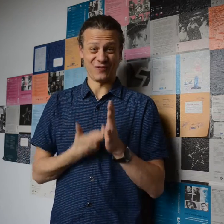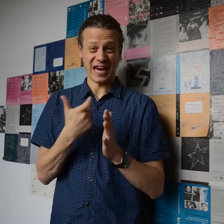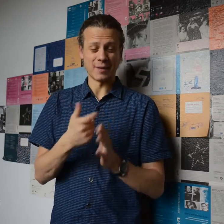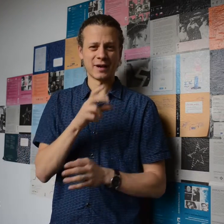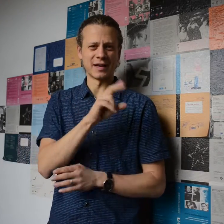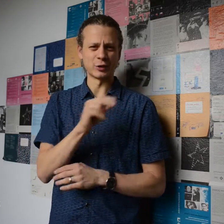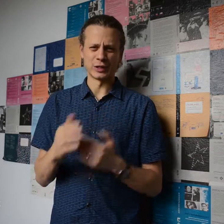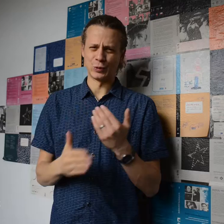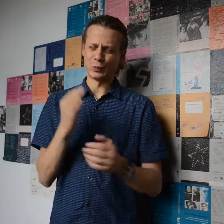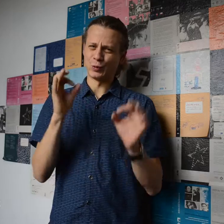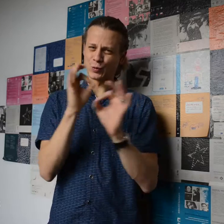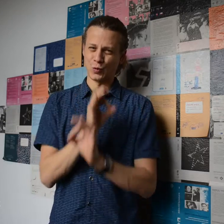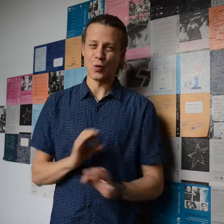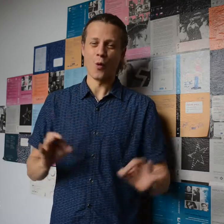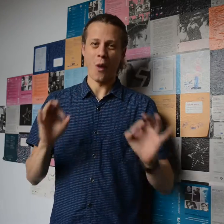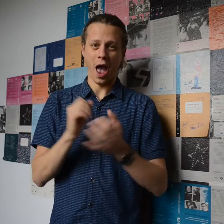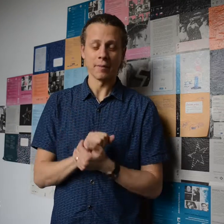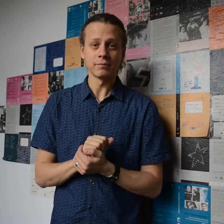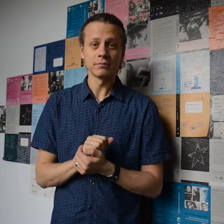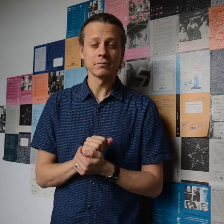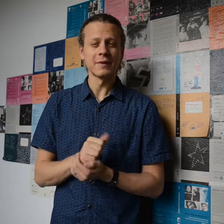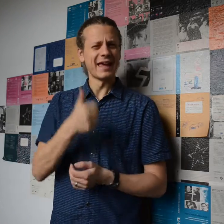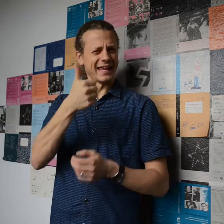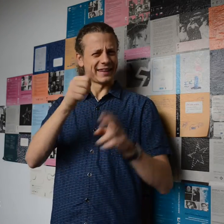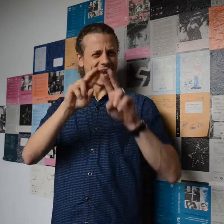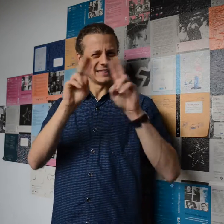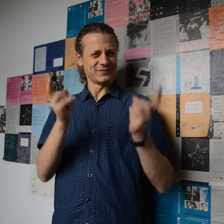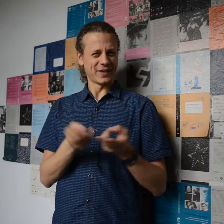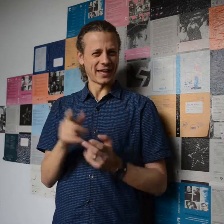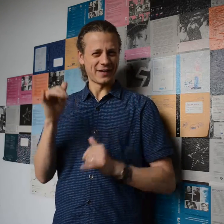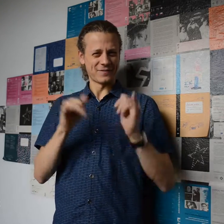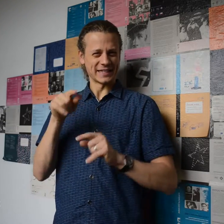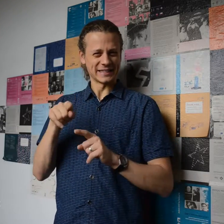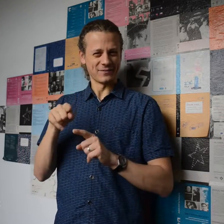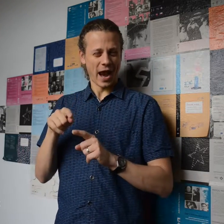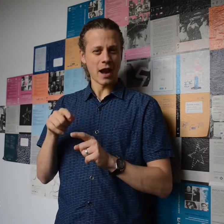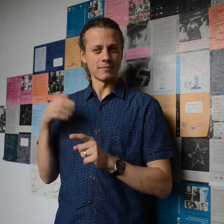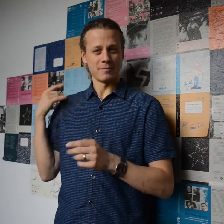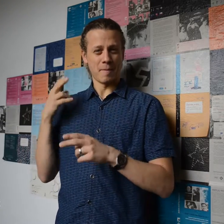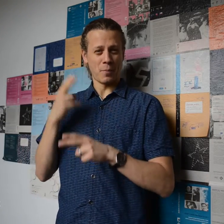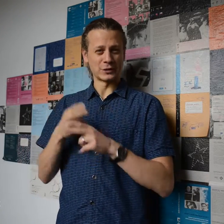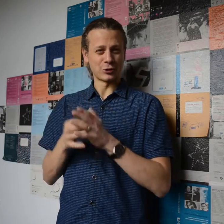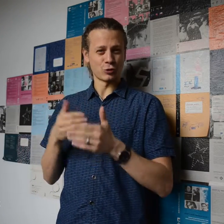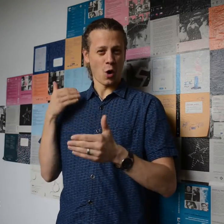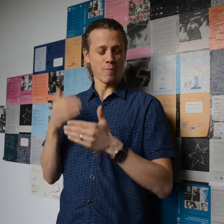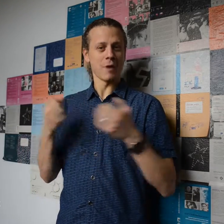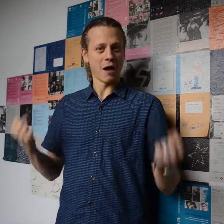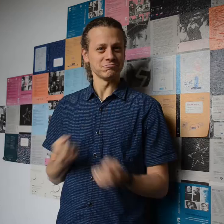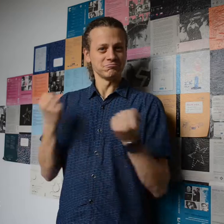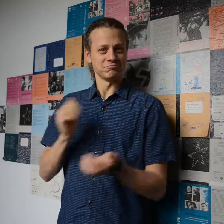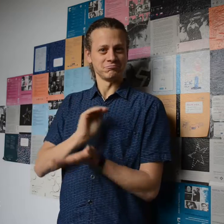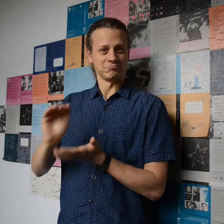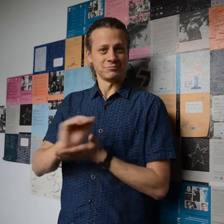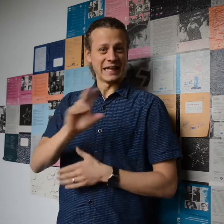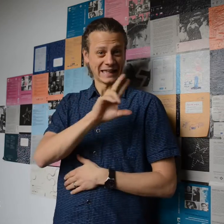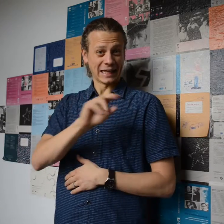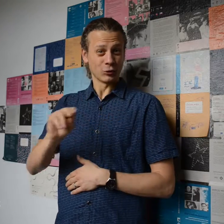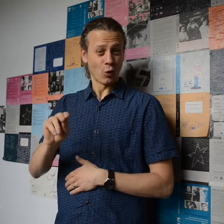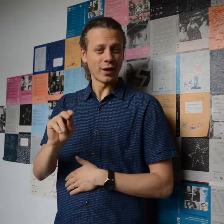České filmy otitulkované nejsou, takže na něj jít nemůžeme. Výhoda jedného světa je, že v poslední